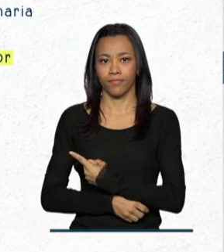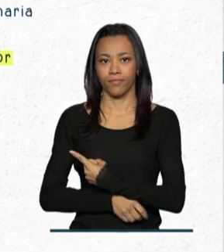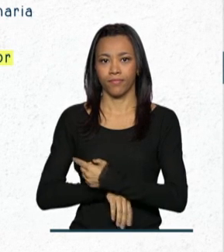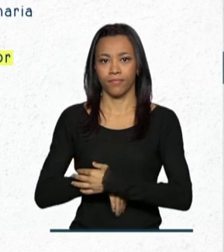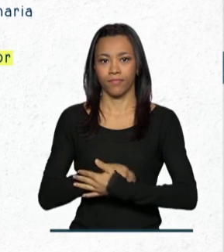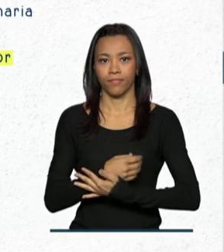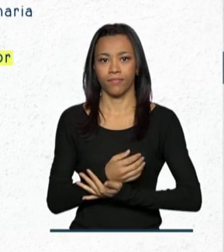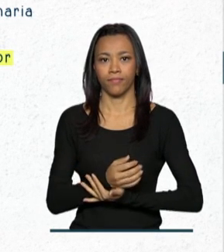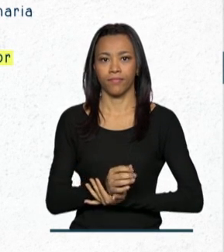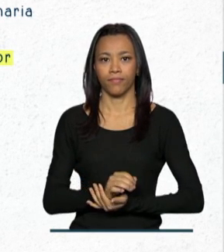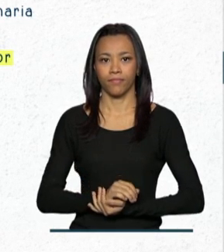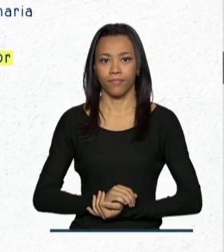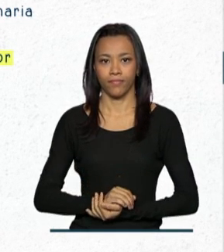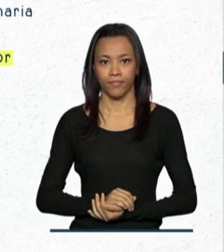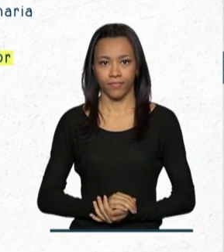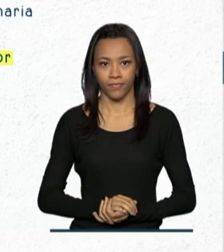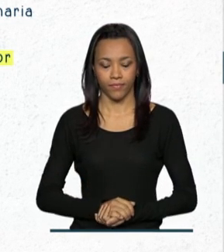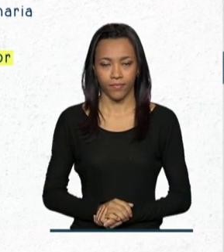.br